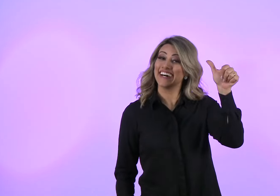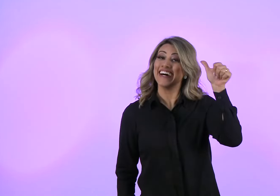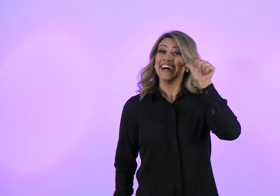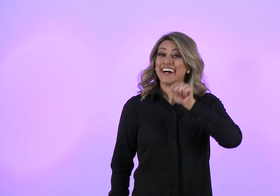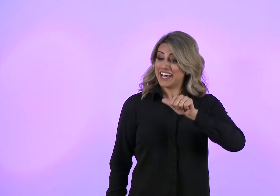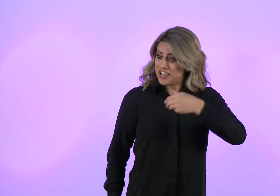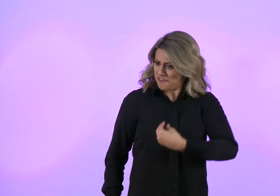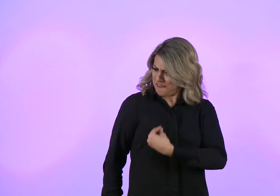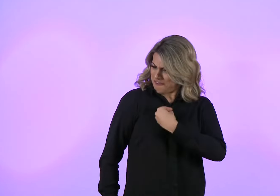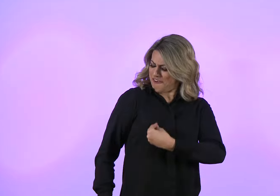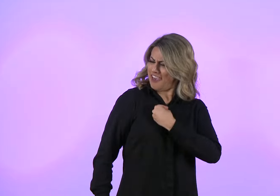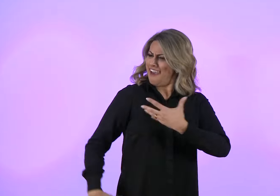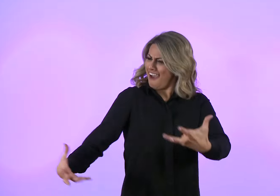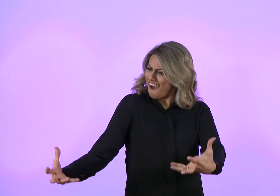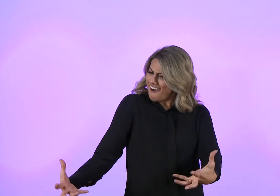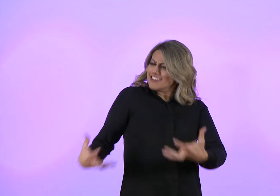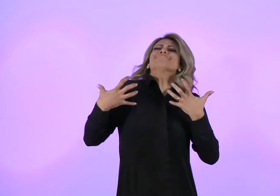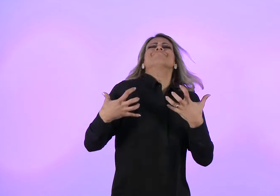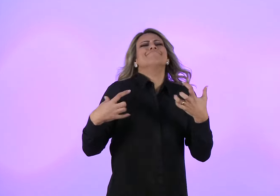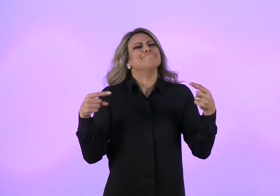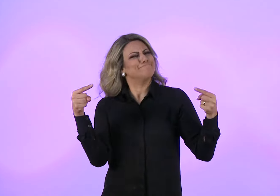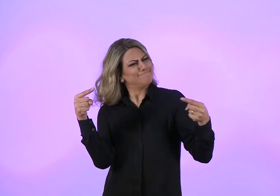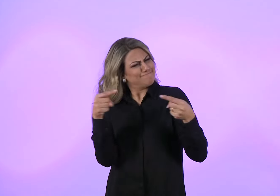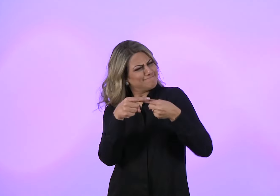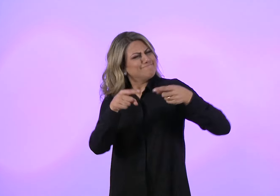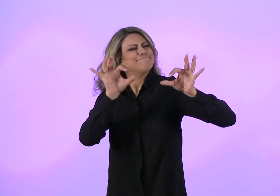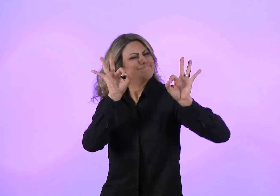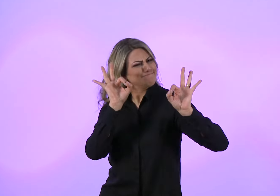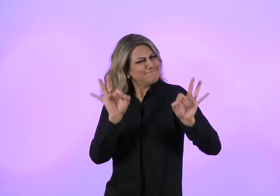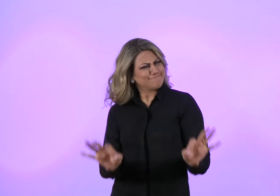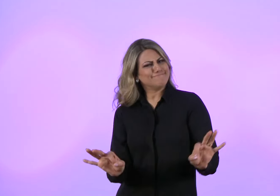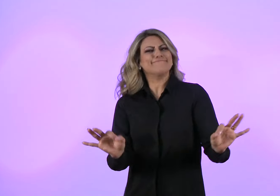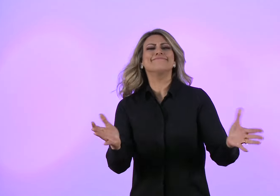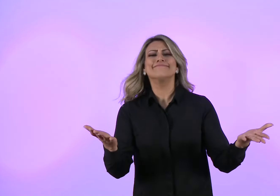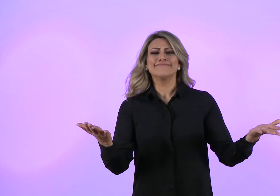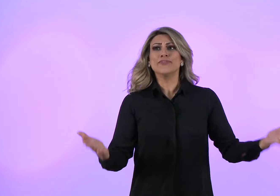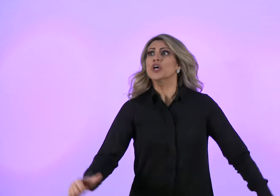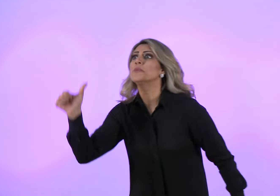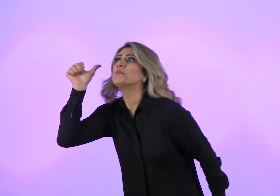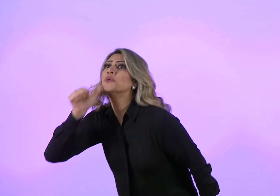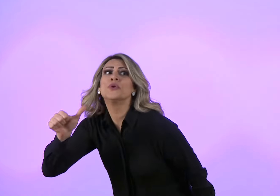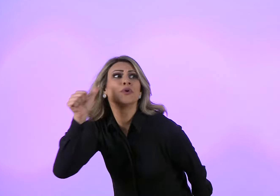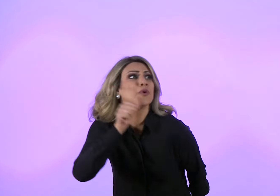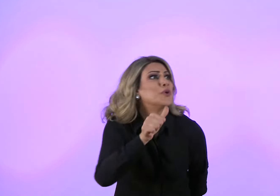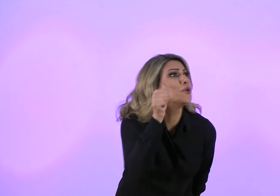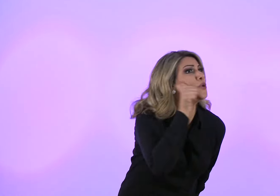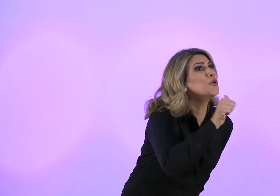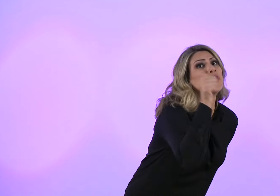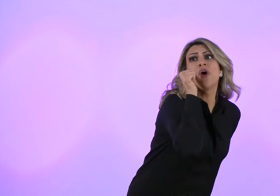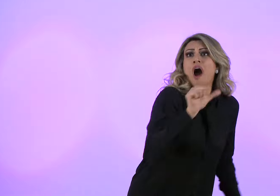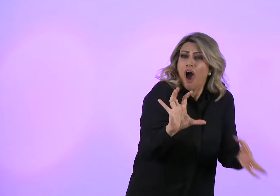Rima com a vida Balance o direito